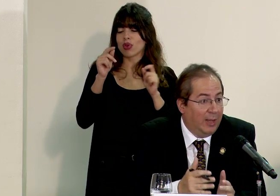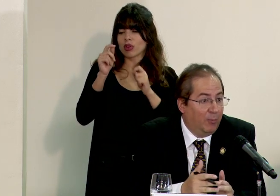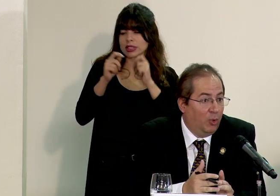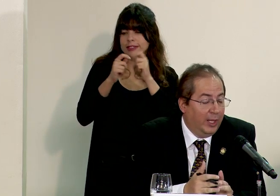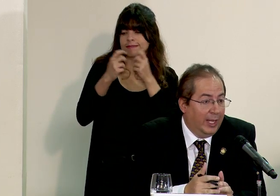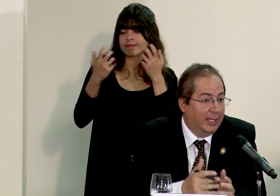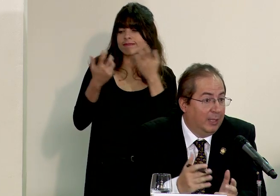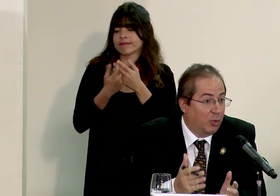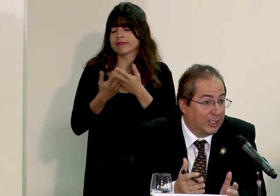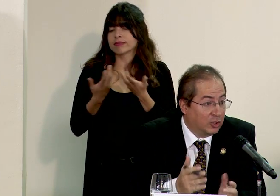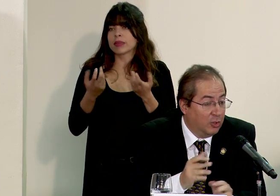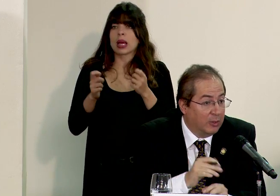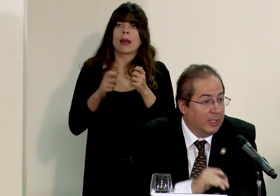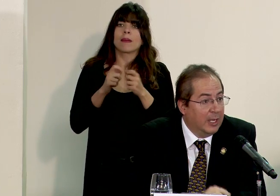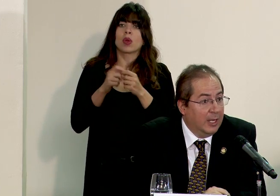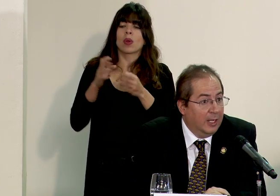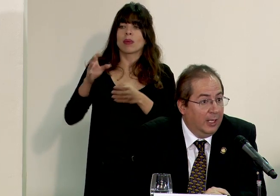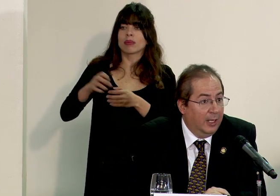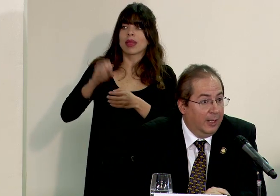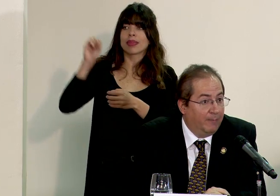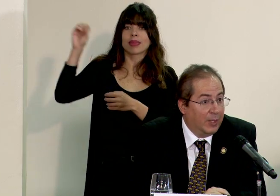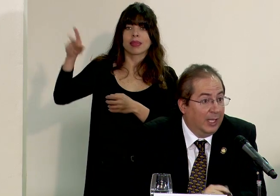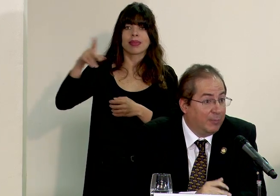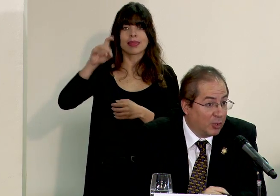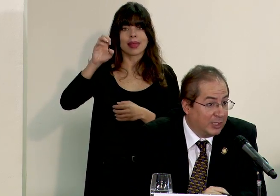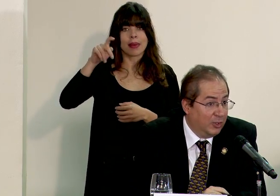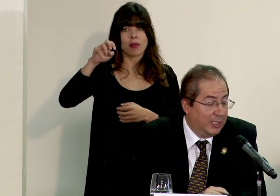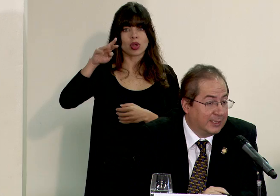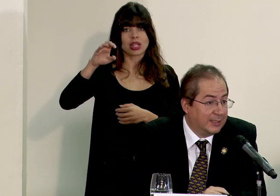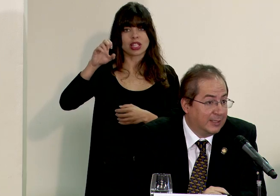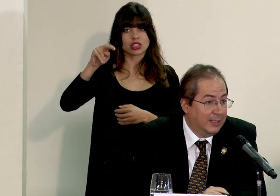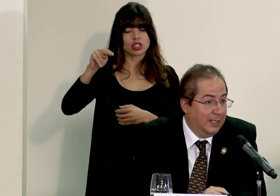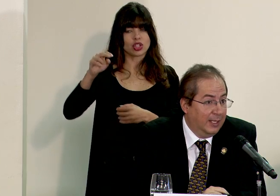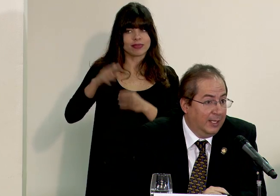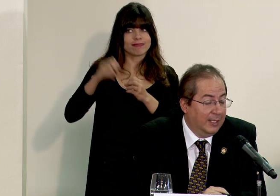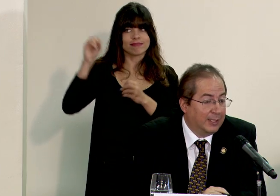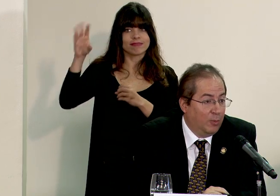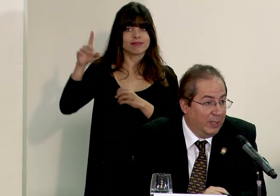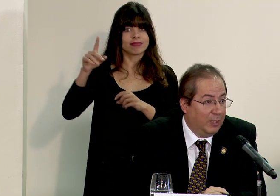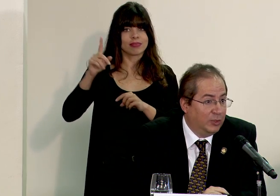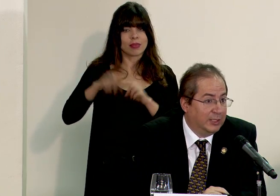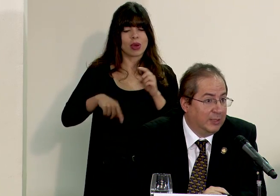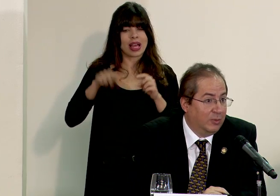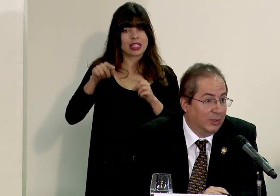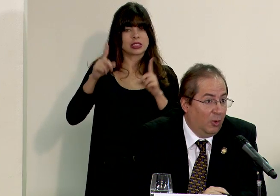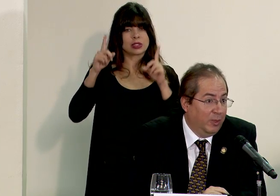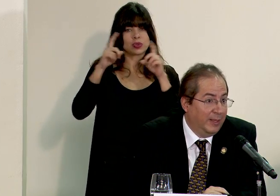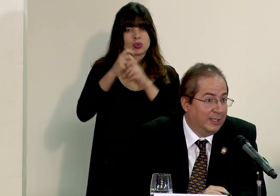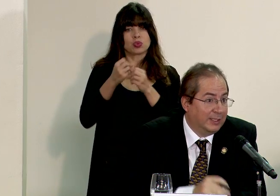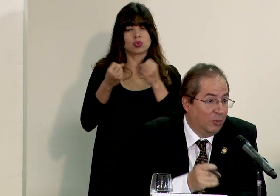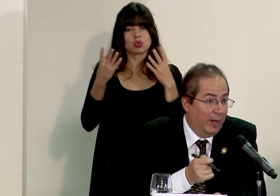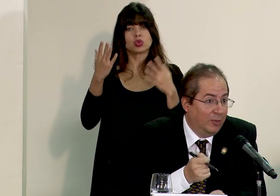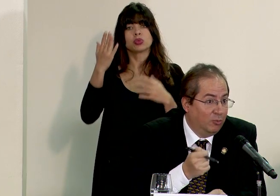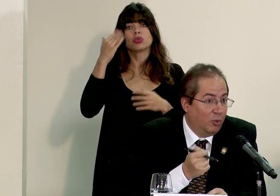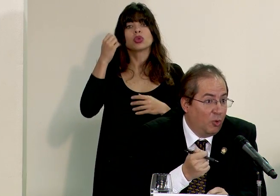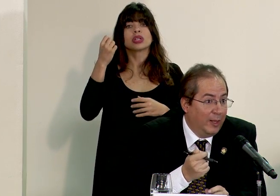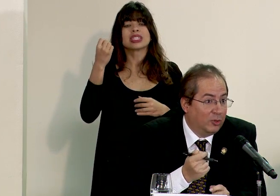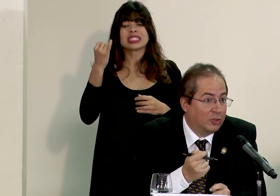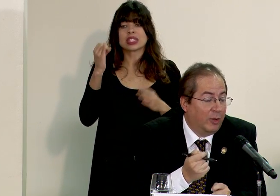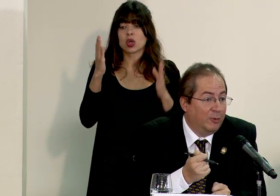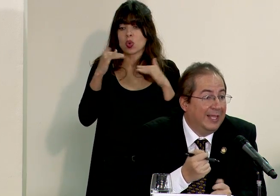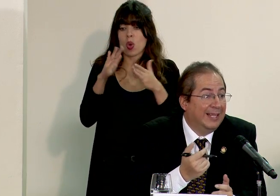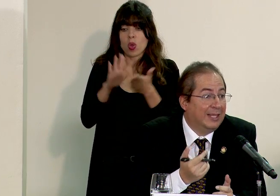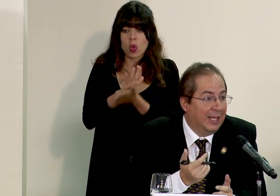posibilidad por ejemplo de deportación las deportaciones se complican muchísimo obviamente si no hay un